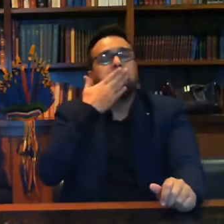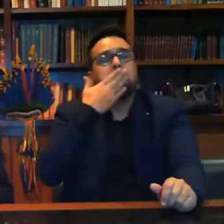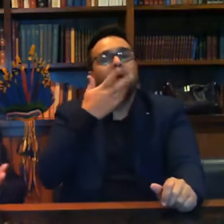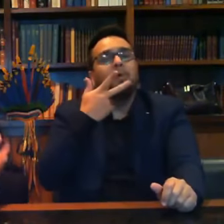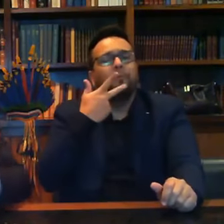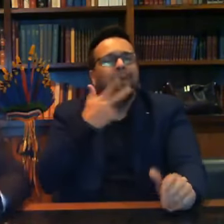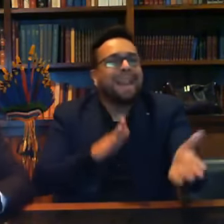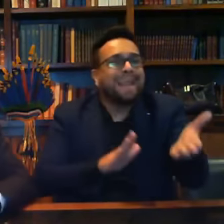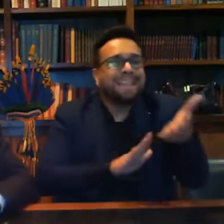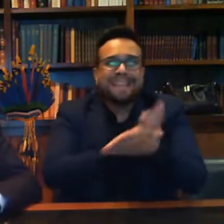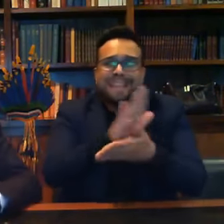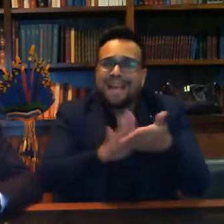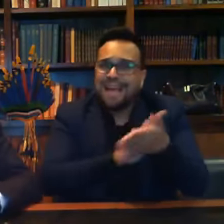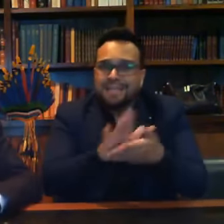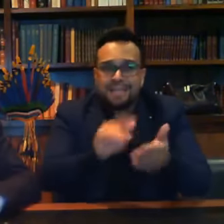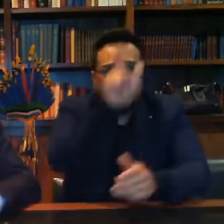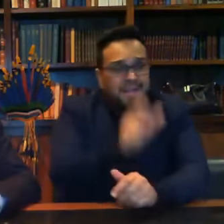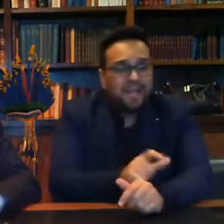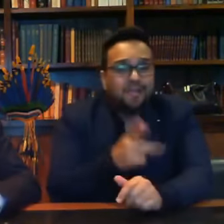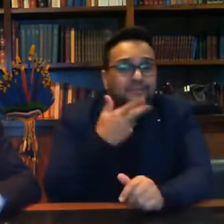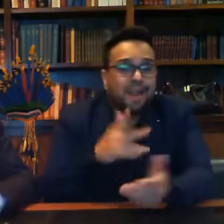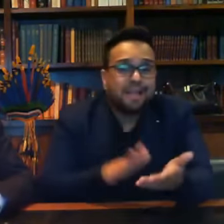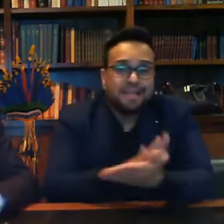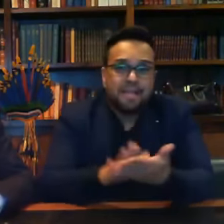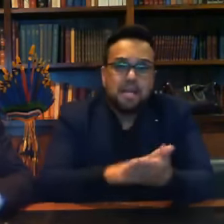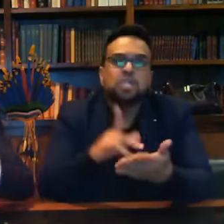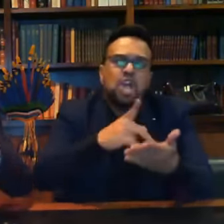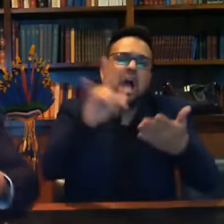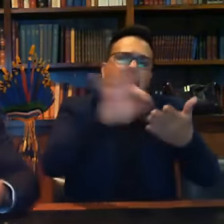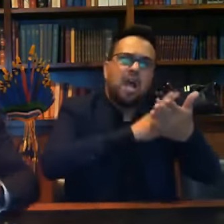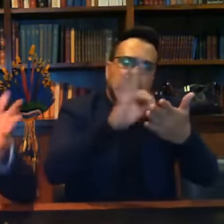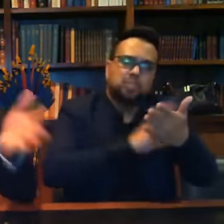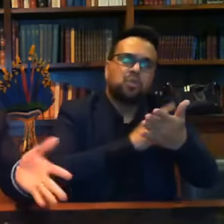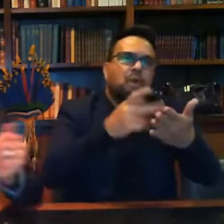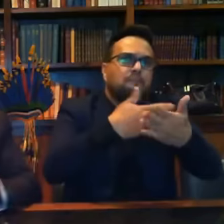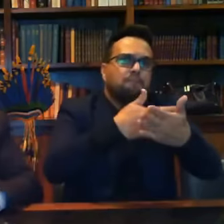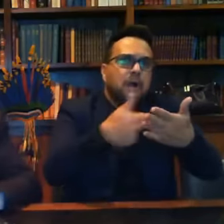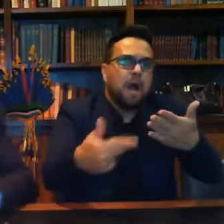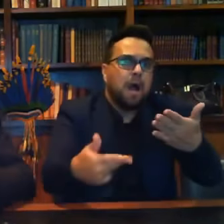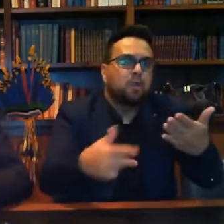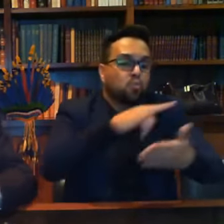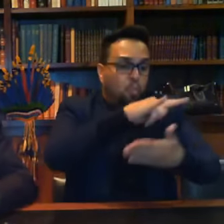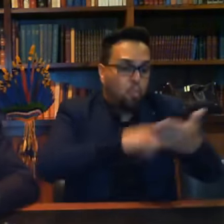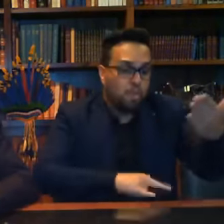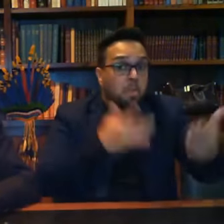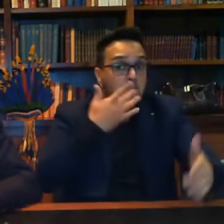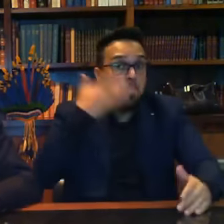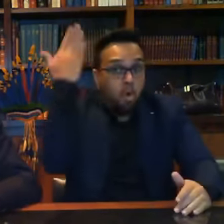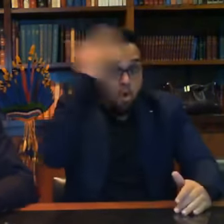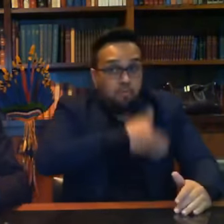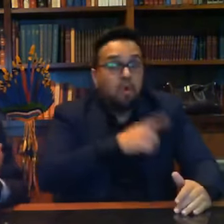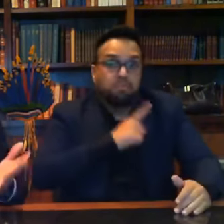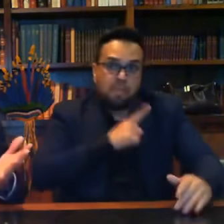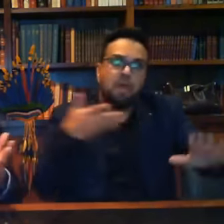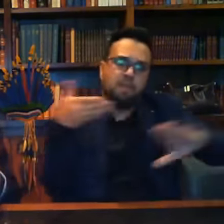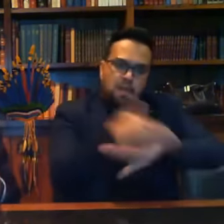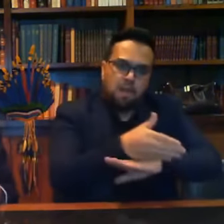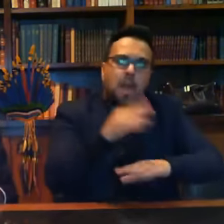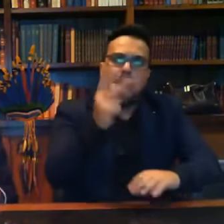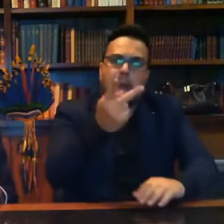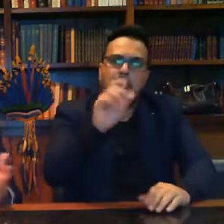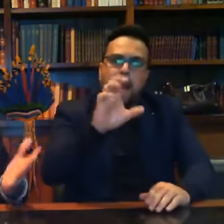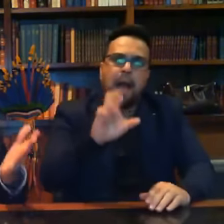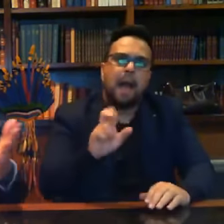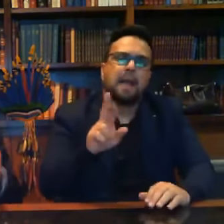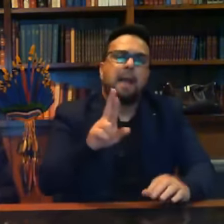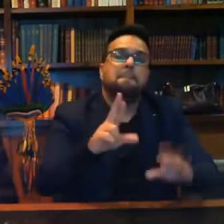Não abre a boca para nada. Assinou vários documentos, comprovou que houve invasão e agora está calado. E a decisão do